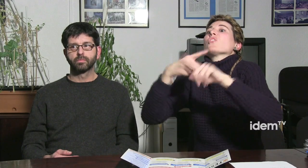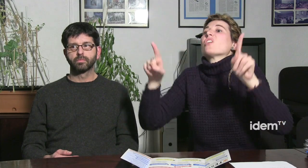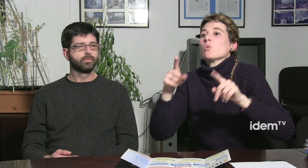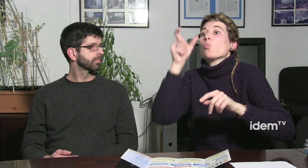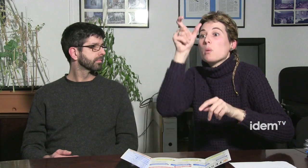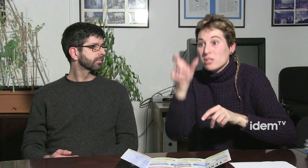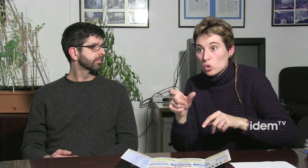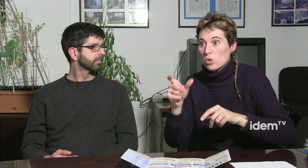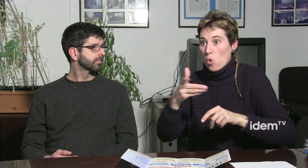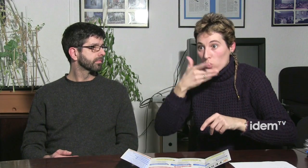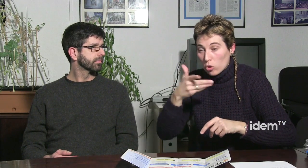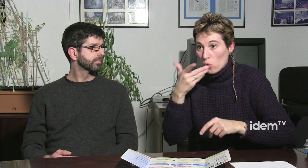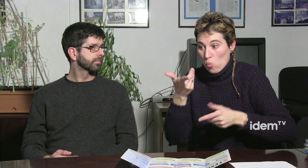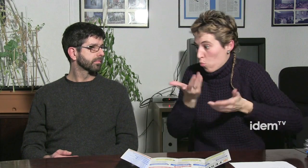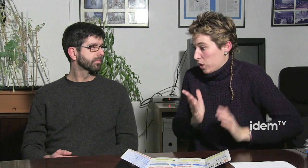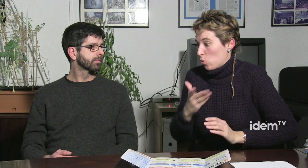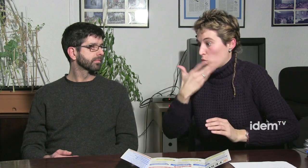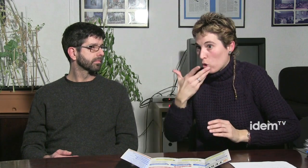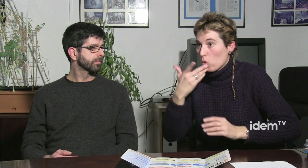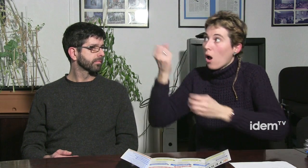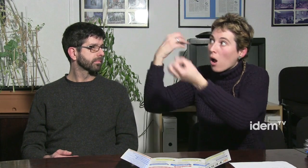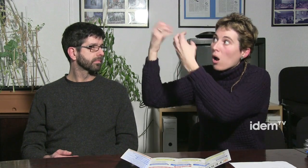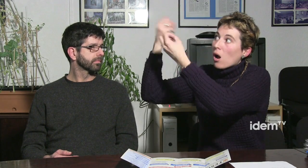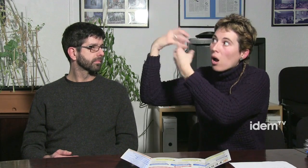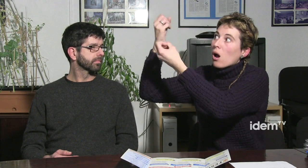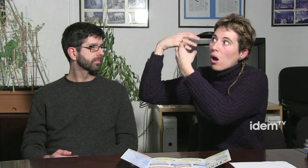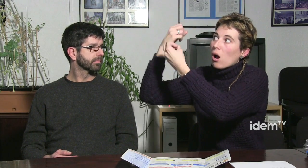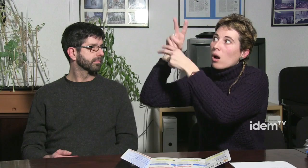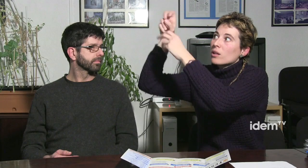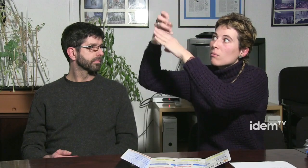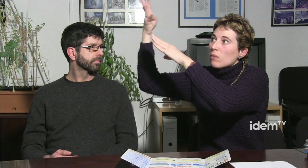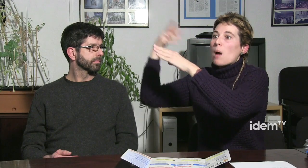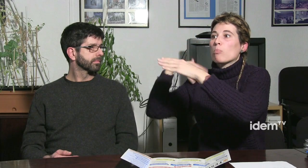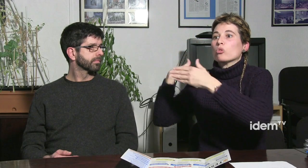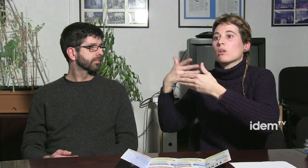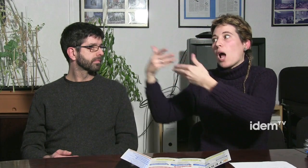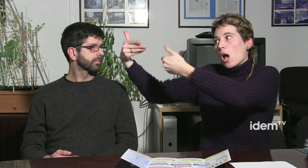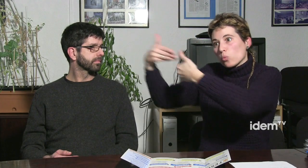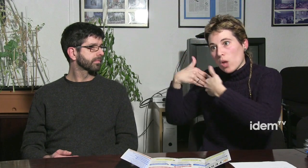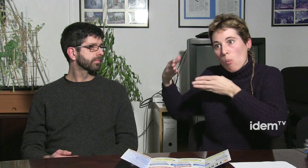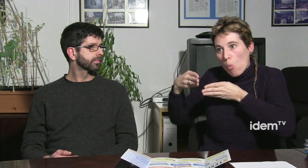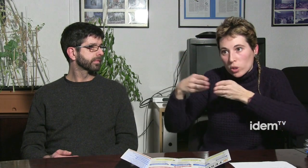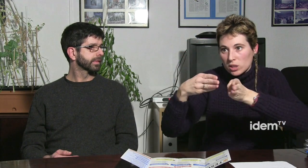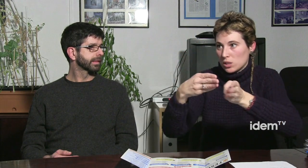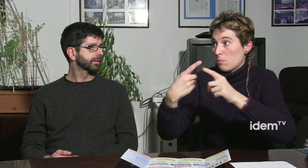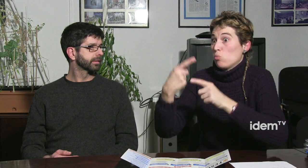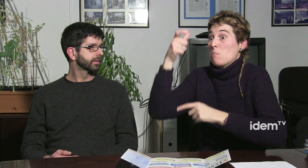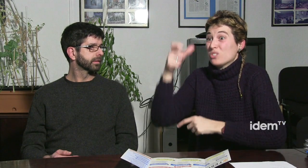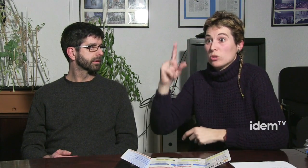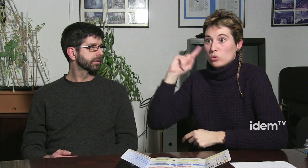era com... era molt difícil era molt difícil explicar que tu eres així. No sé, si tu eres